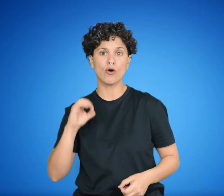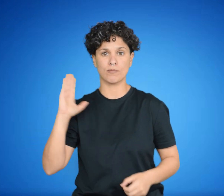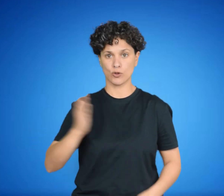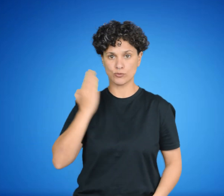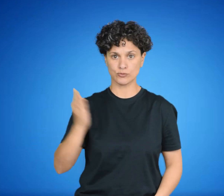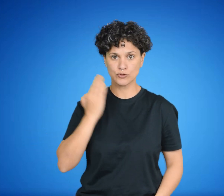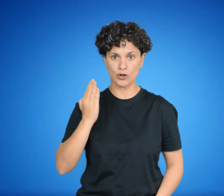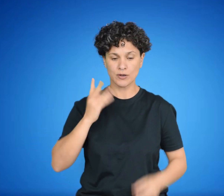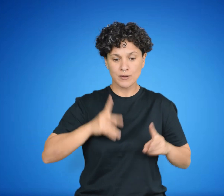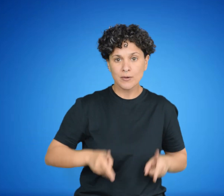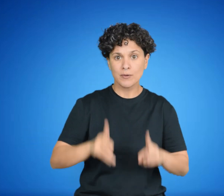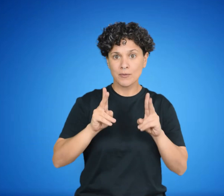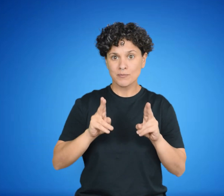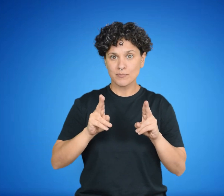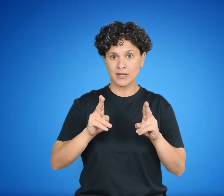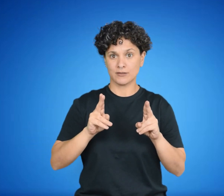a su conveniencia y posibilidades.